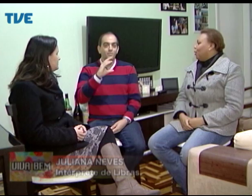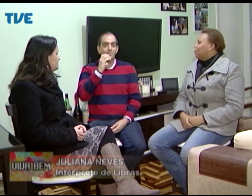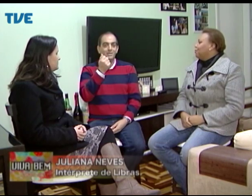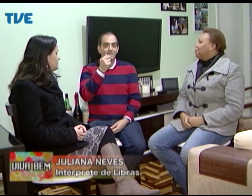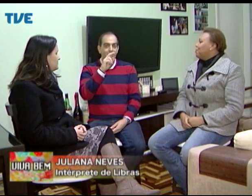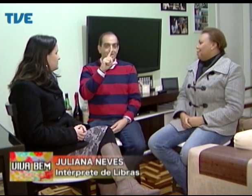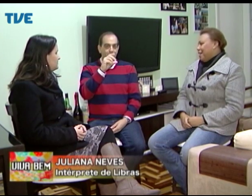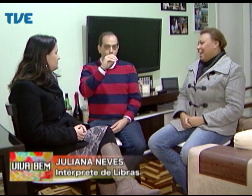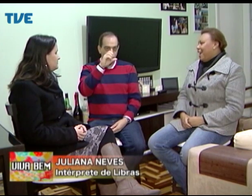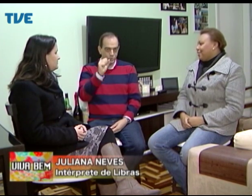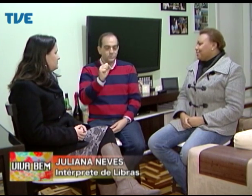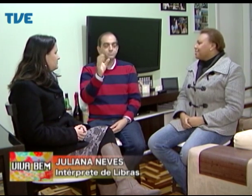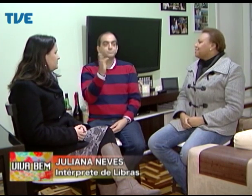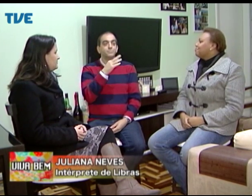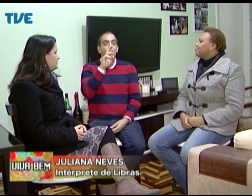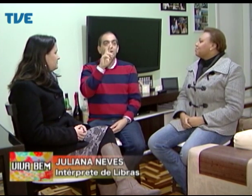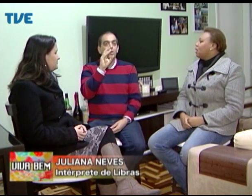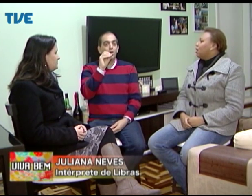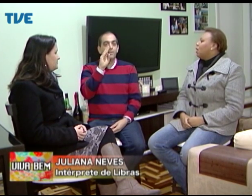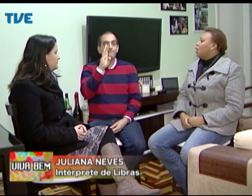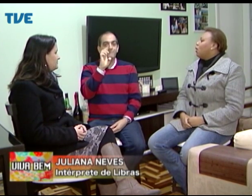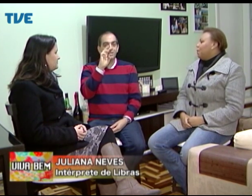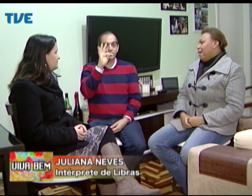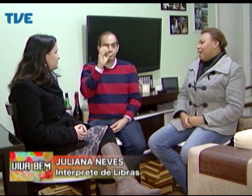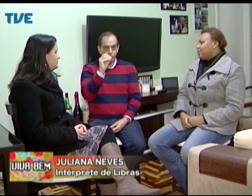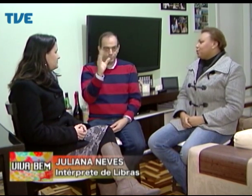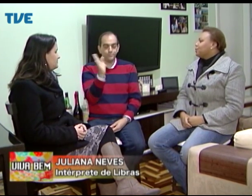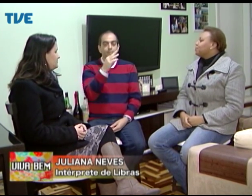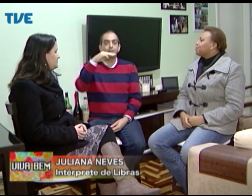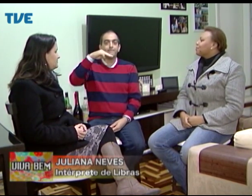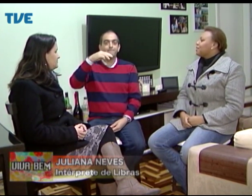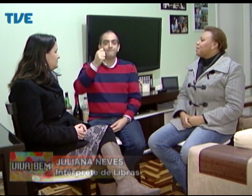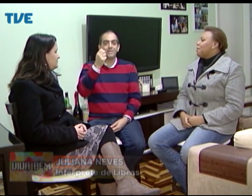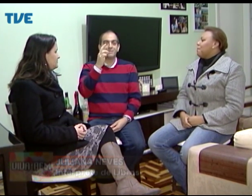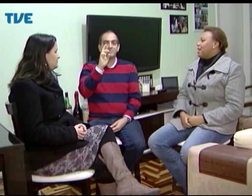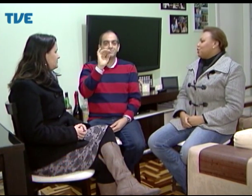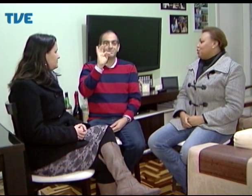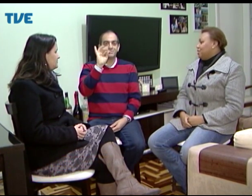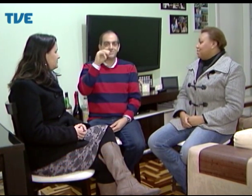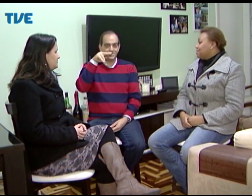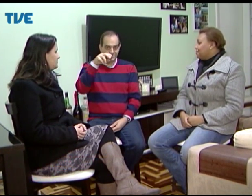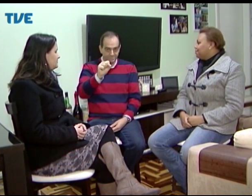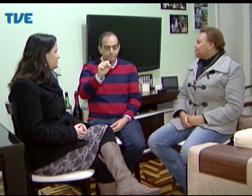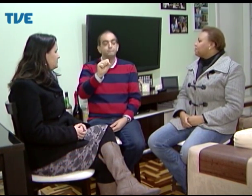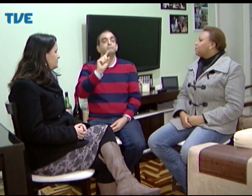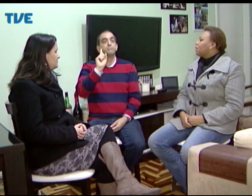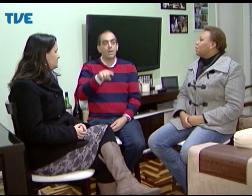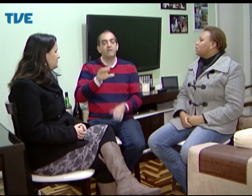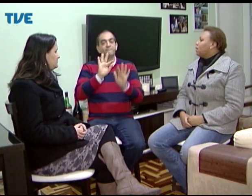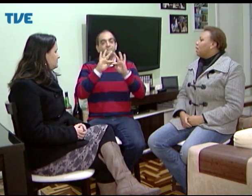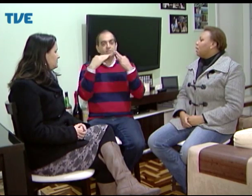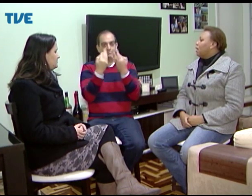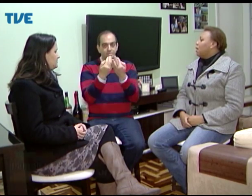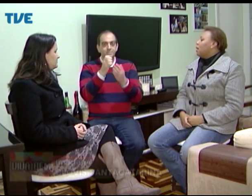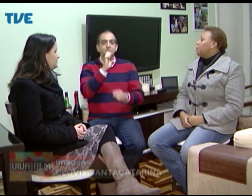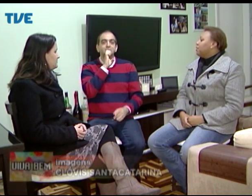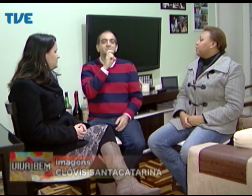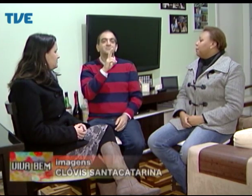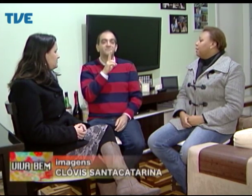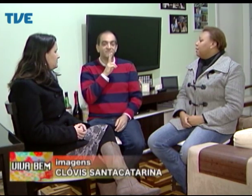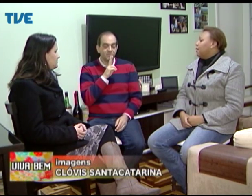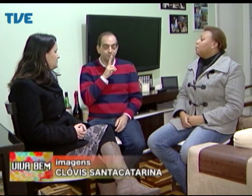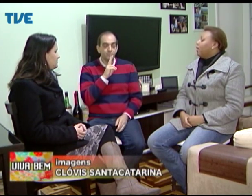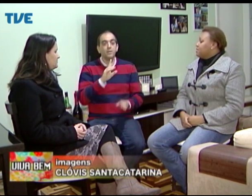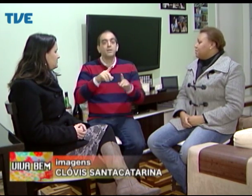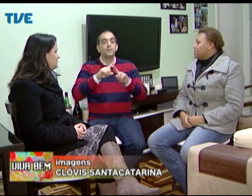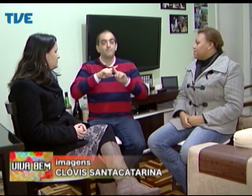Bom, meu nome é Carlos Roberto Martins. A